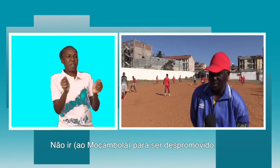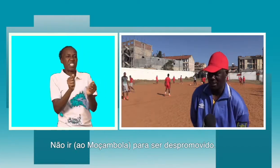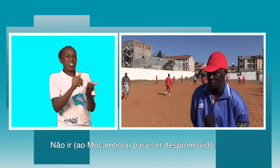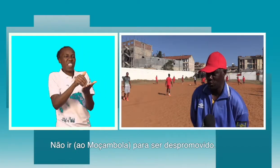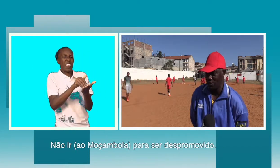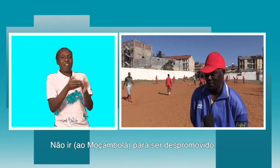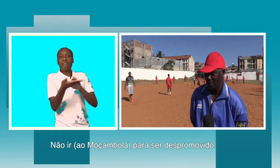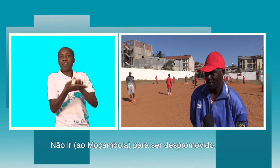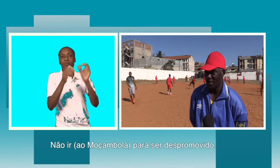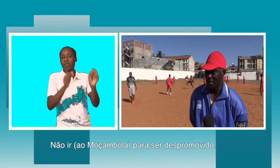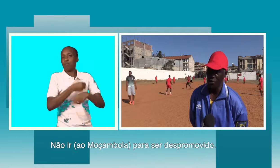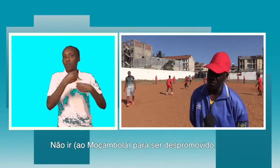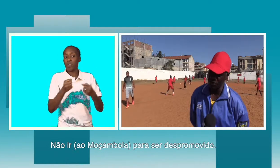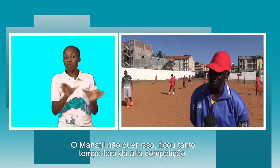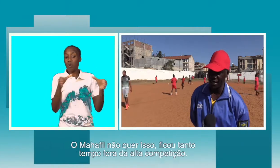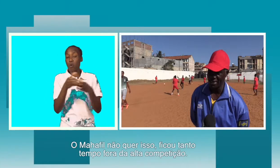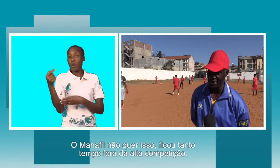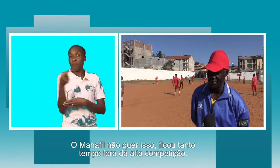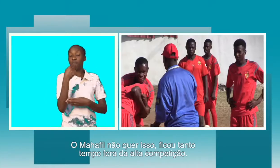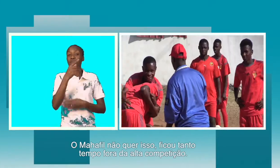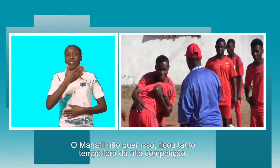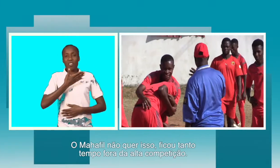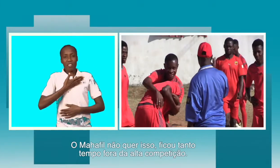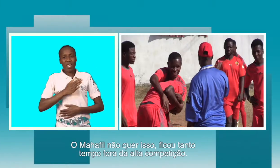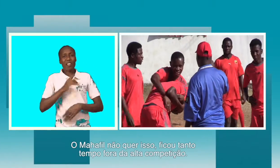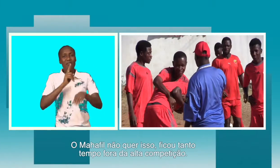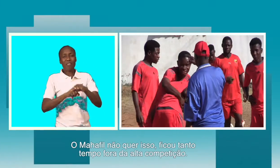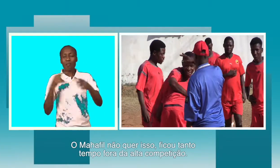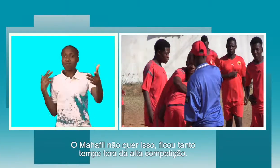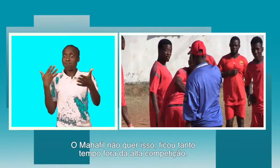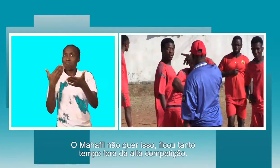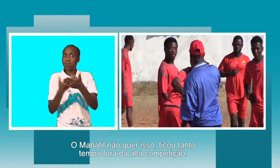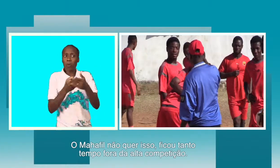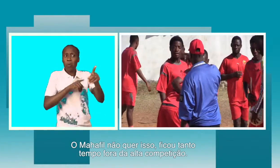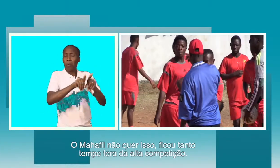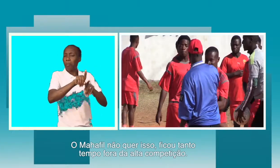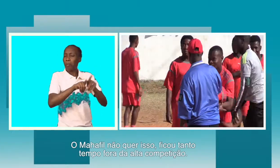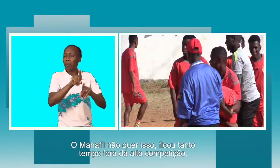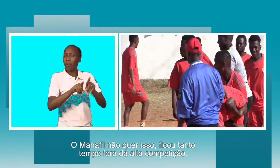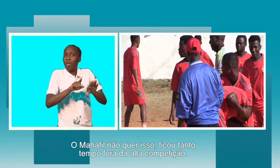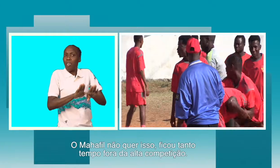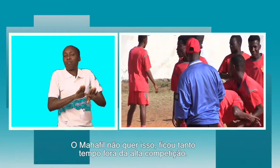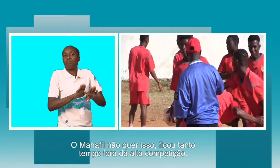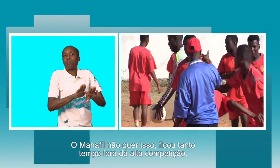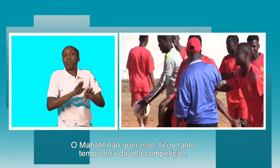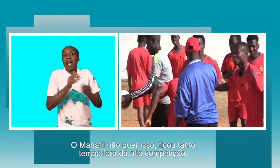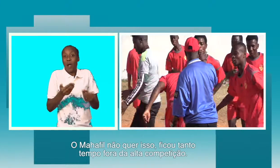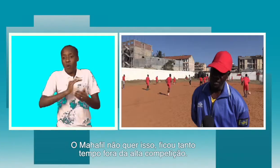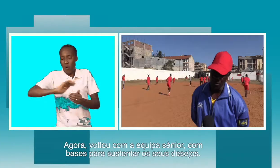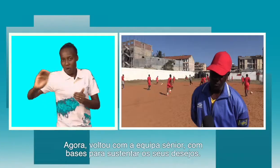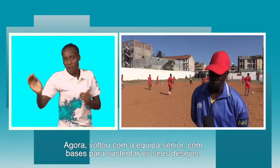bases nenhumas. Então, o Maafil não quer isso. A razão pela qual o Maafil ficou muito tempo fora da alta competição, agora